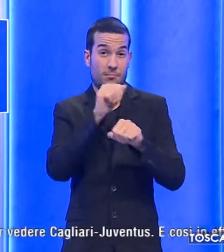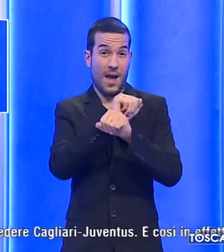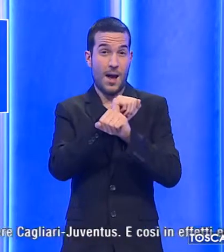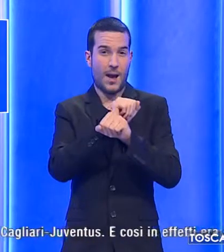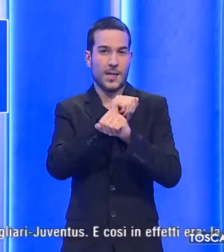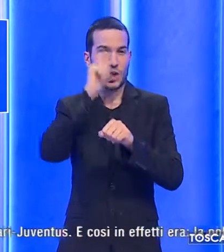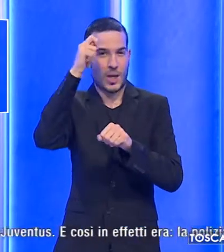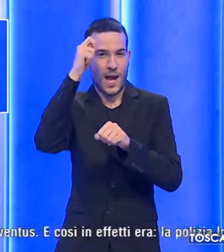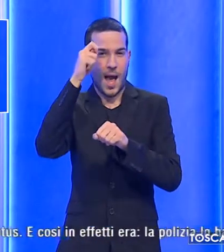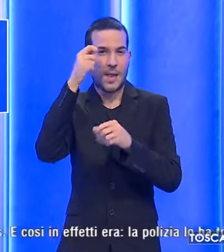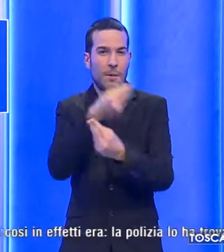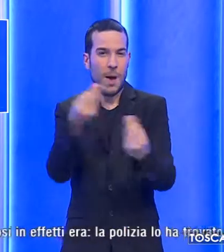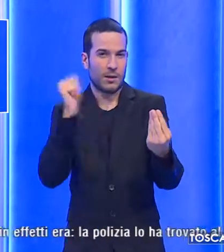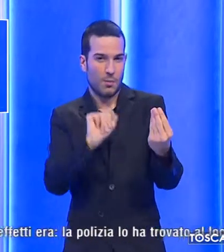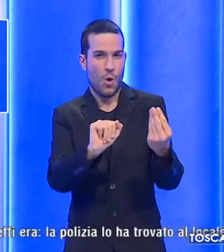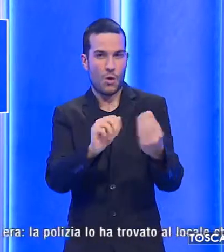patrimonio.